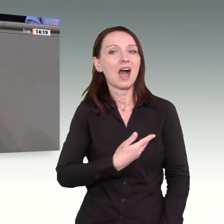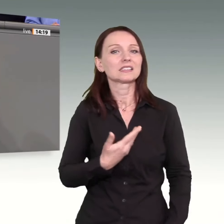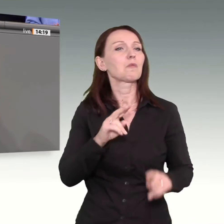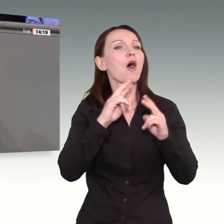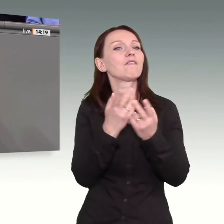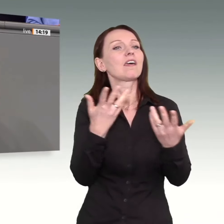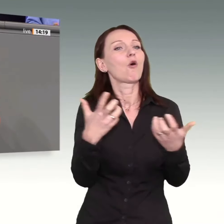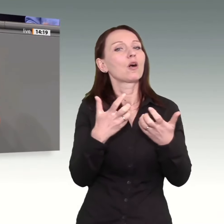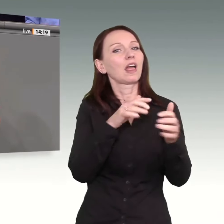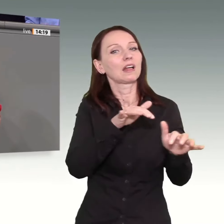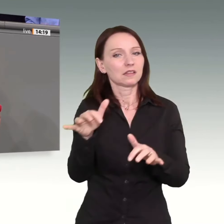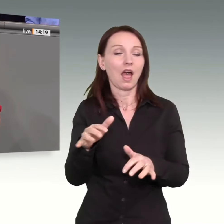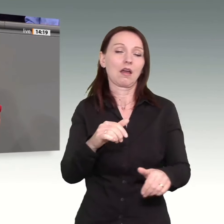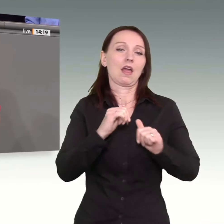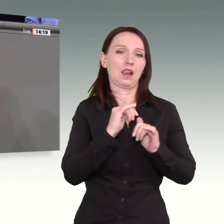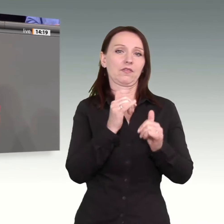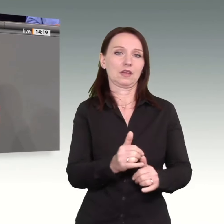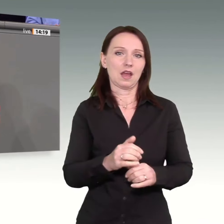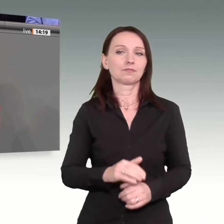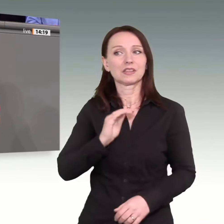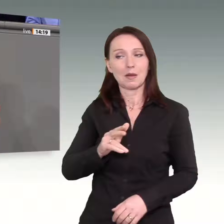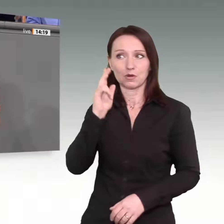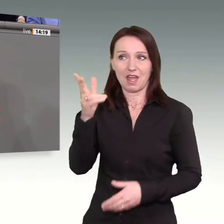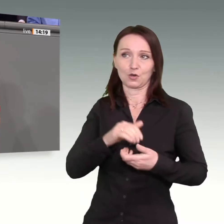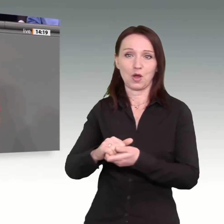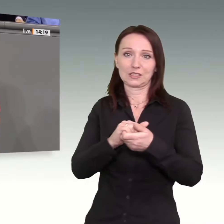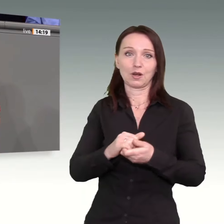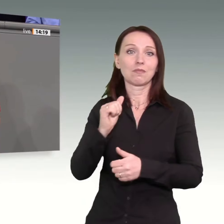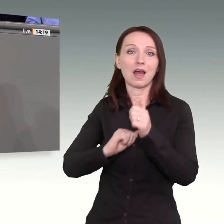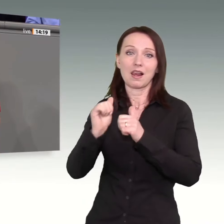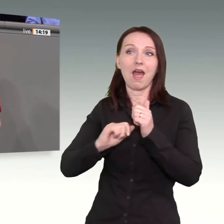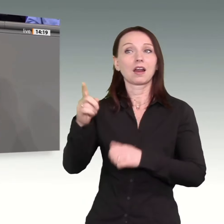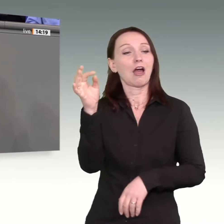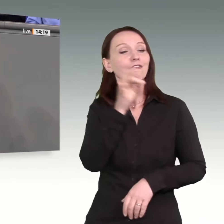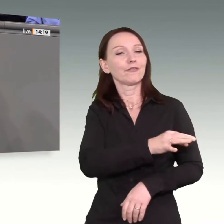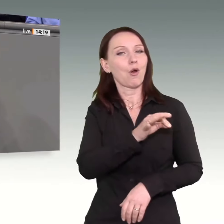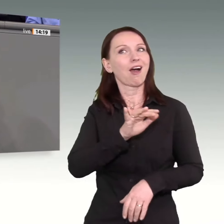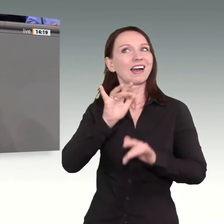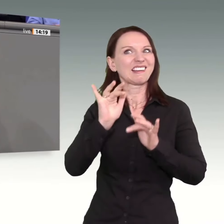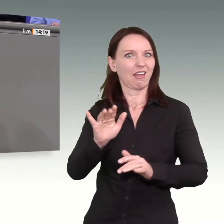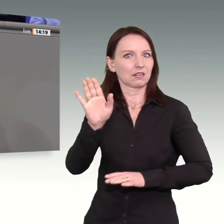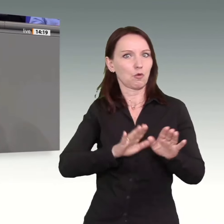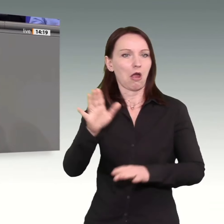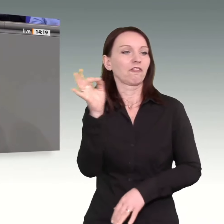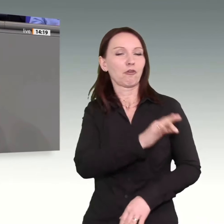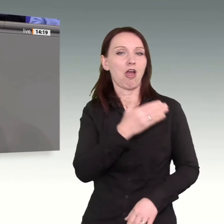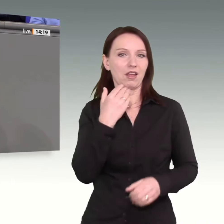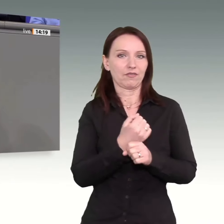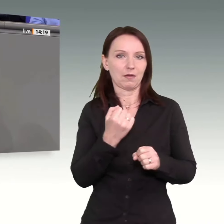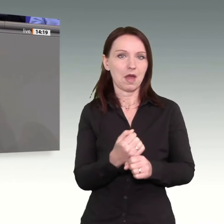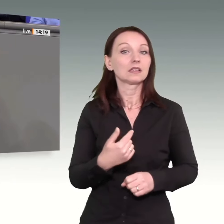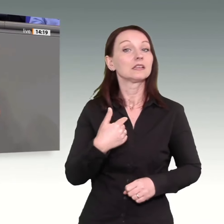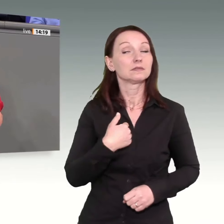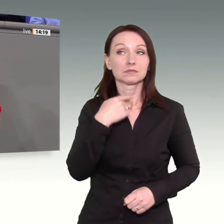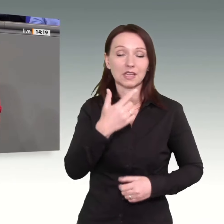Koalition, leider machen Sie es den Demokratiefeinden einfach zu leicht. Wir sagen Ihnen, wir wollen die Menschen wieder